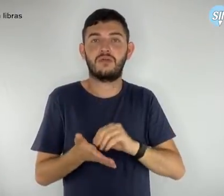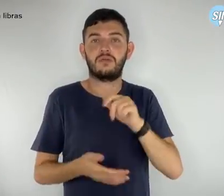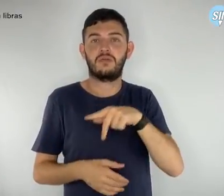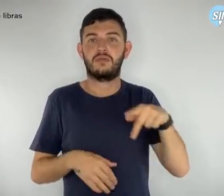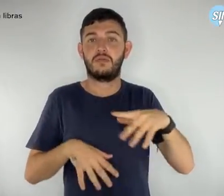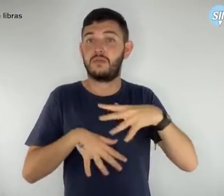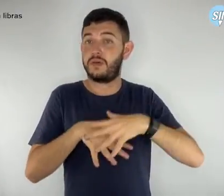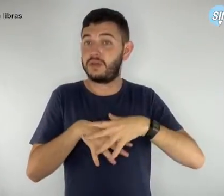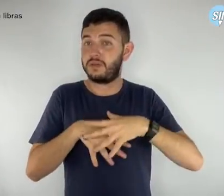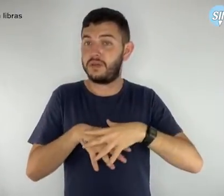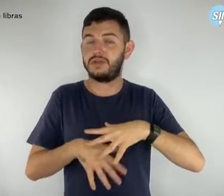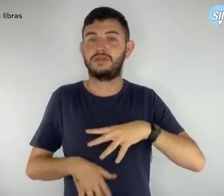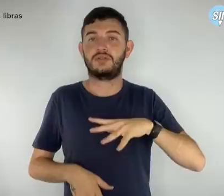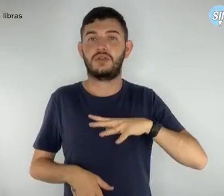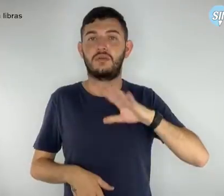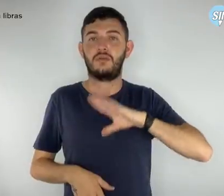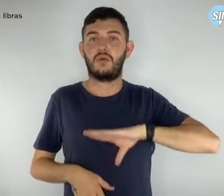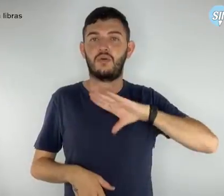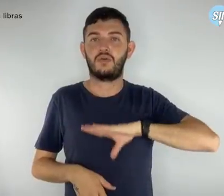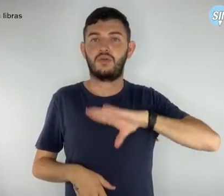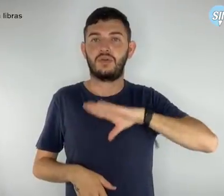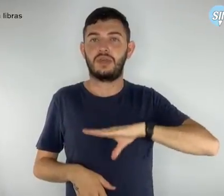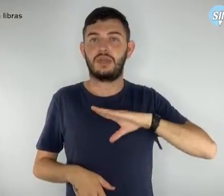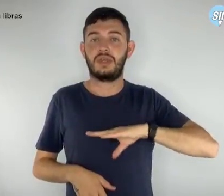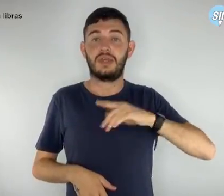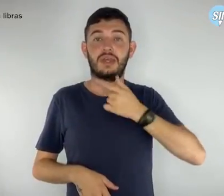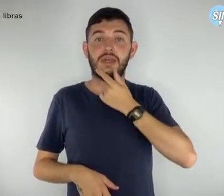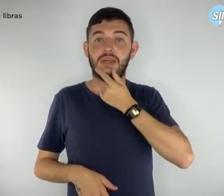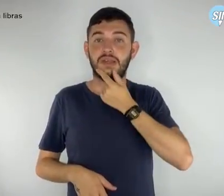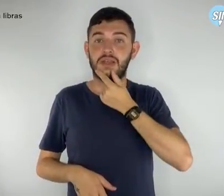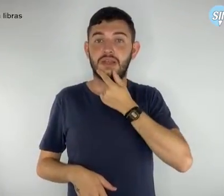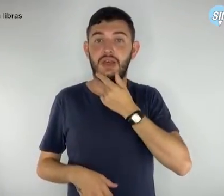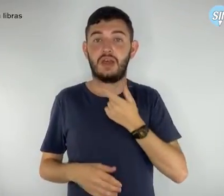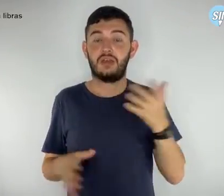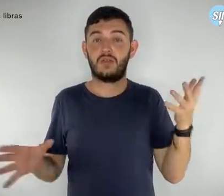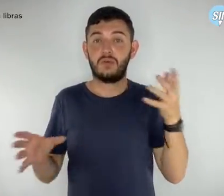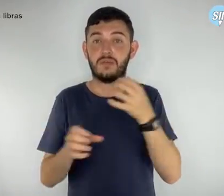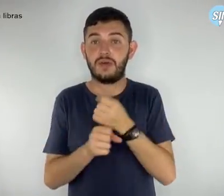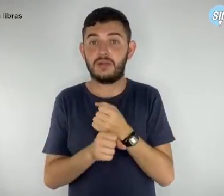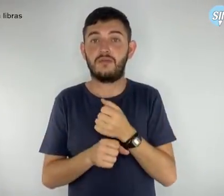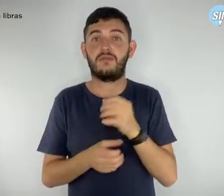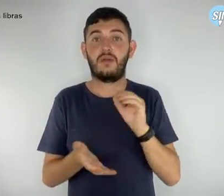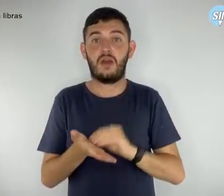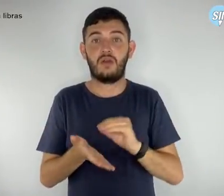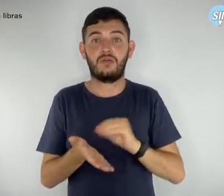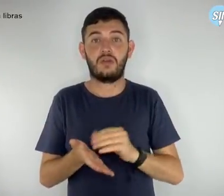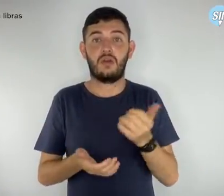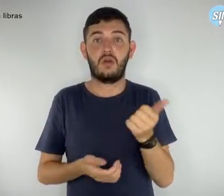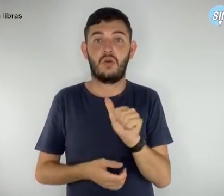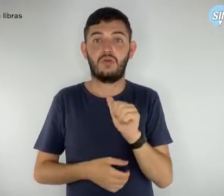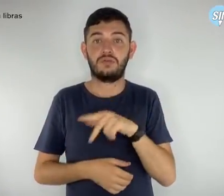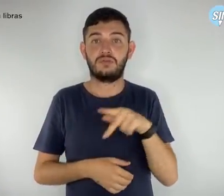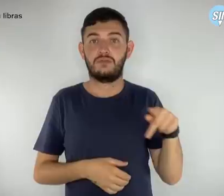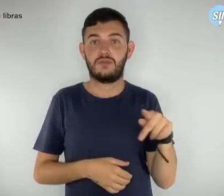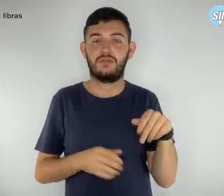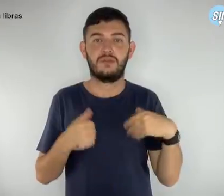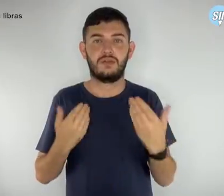de matemática, português e inglês. Ao todo, o déficit é de 11 docentes e o